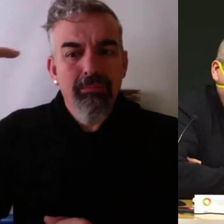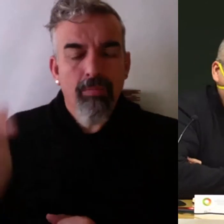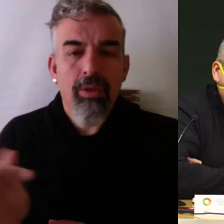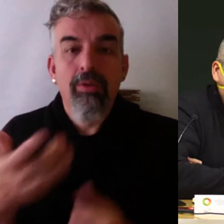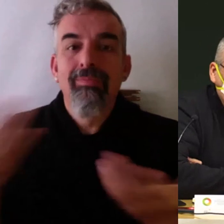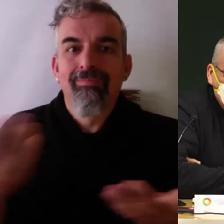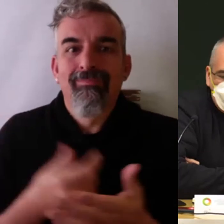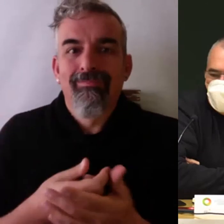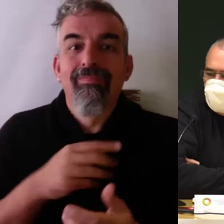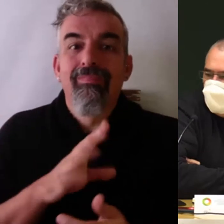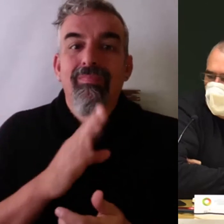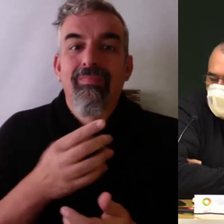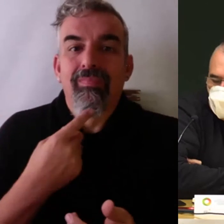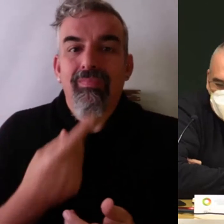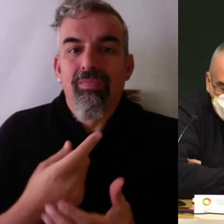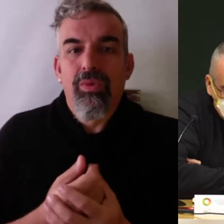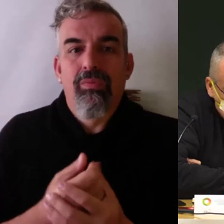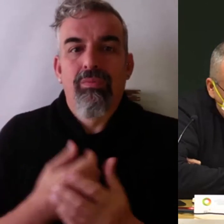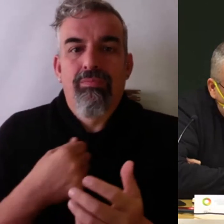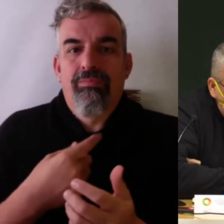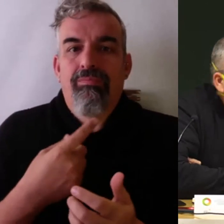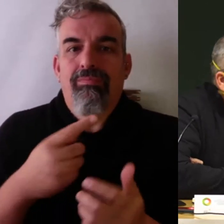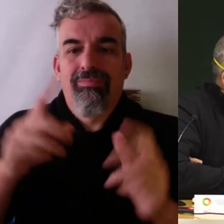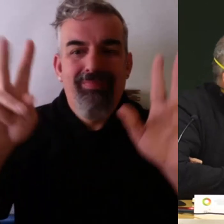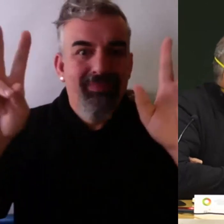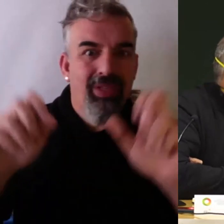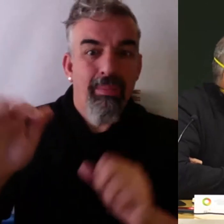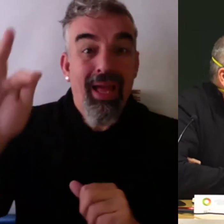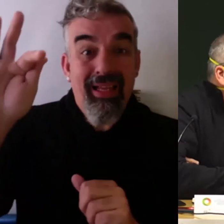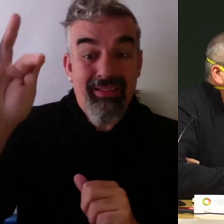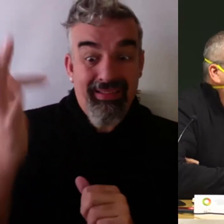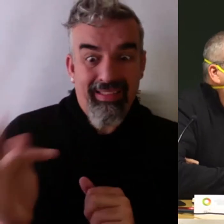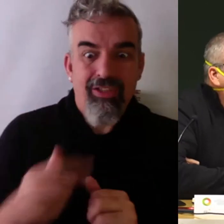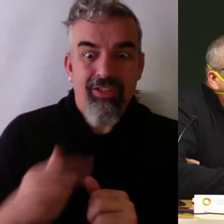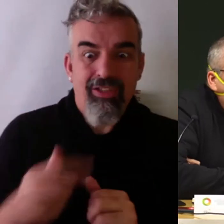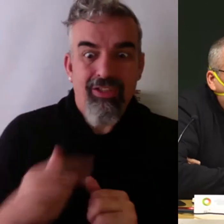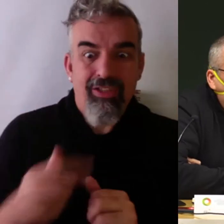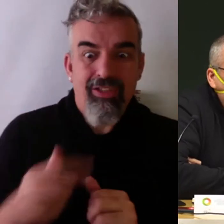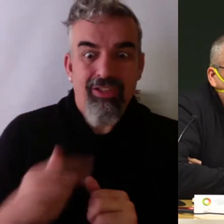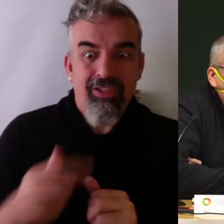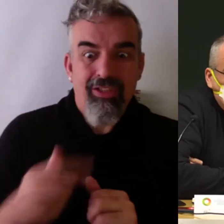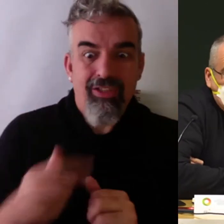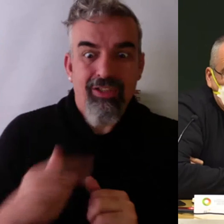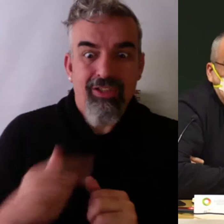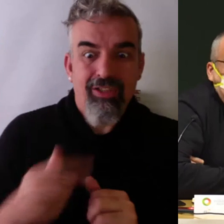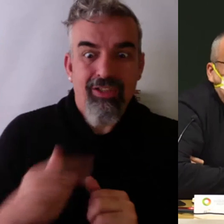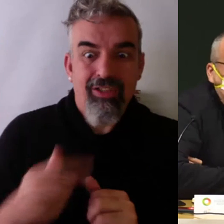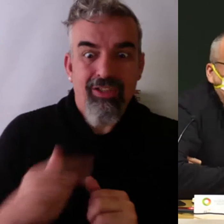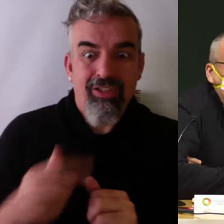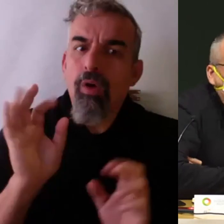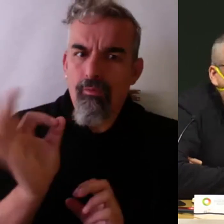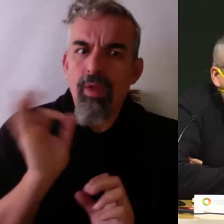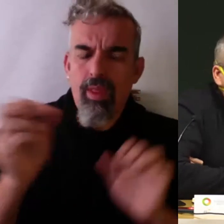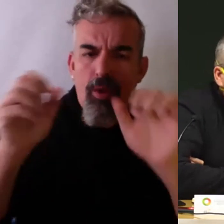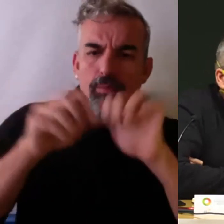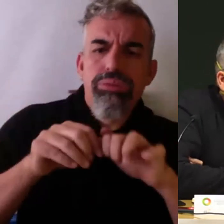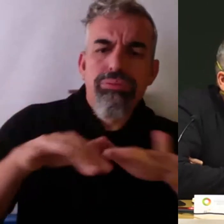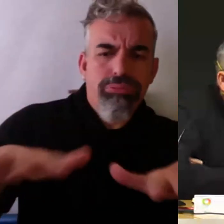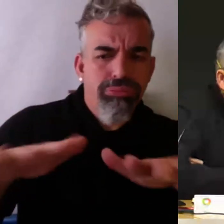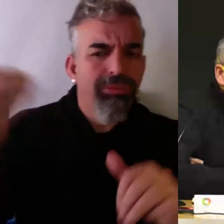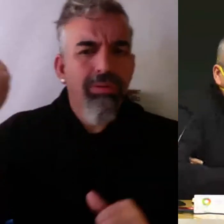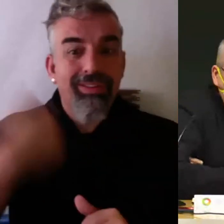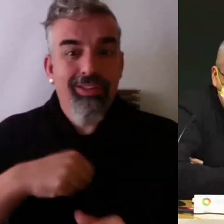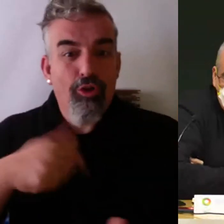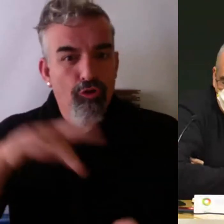comentando con Belén, lo comprendo, porque es verdad que está muy extendido. Yo ya he comentado antes que lo he